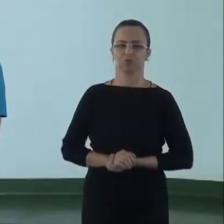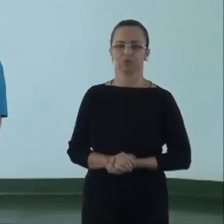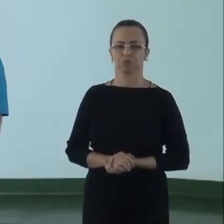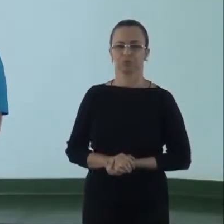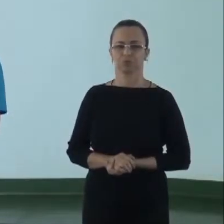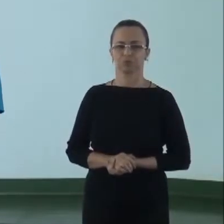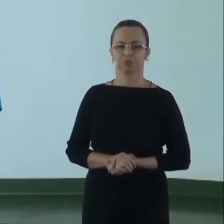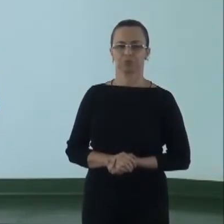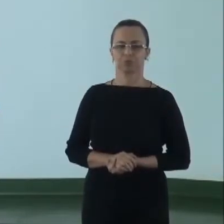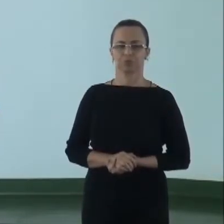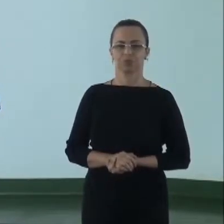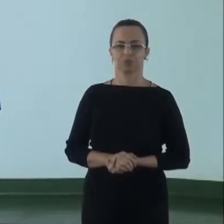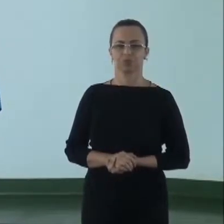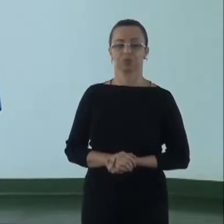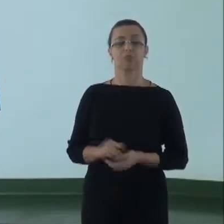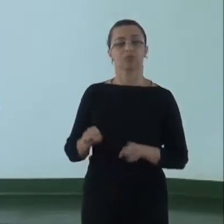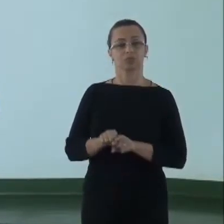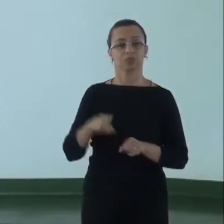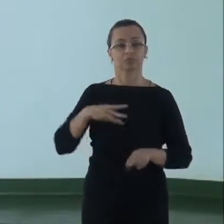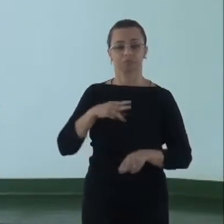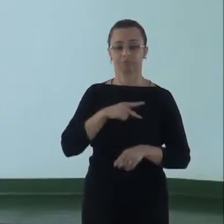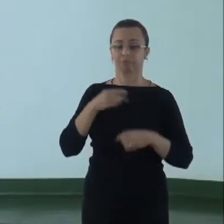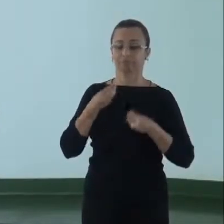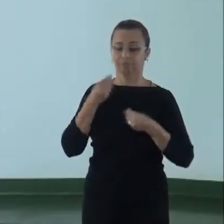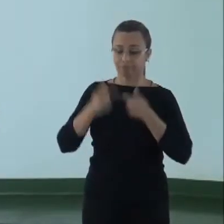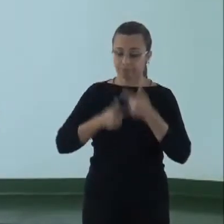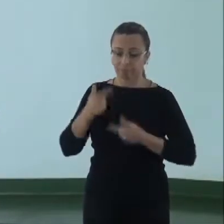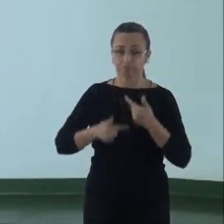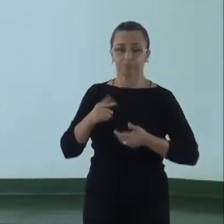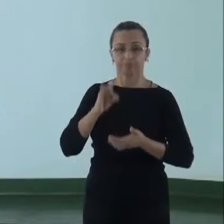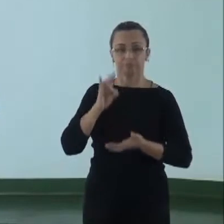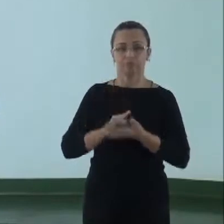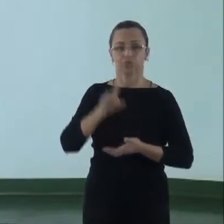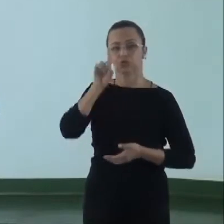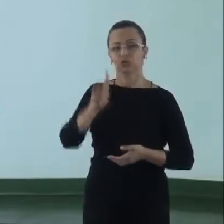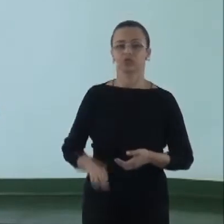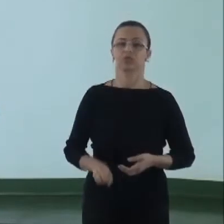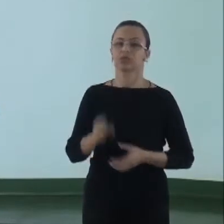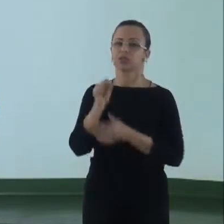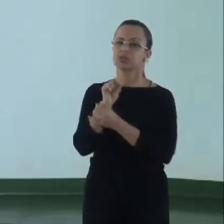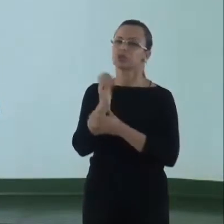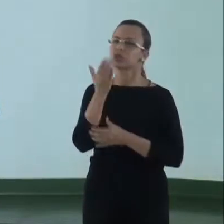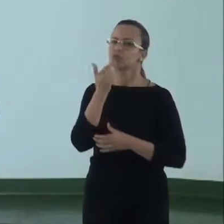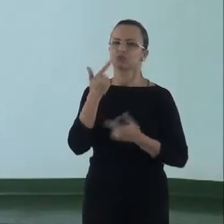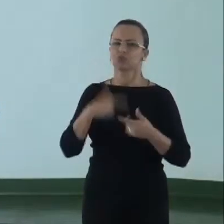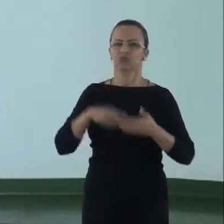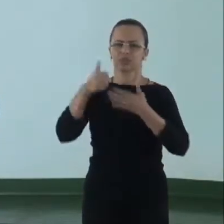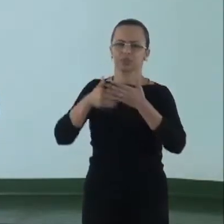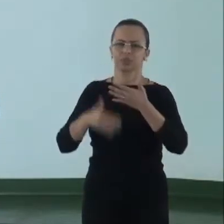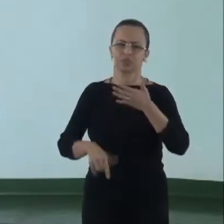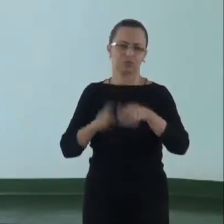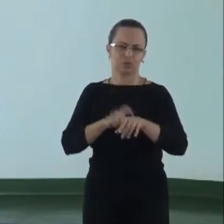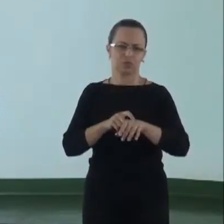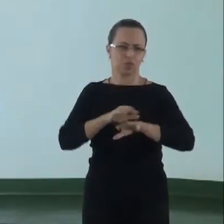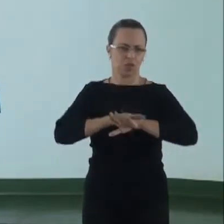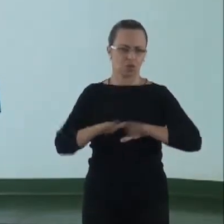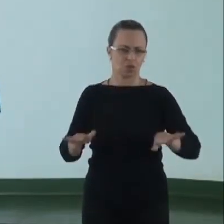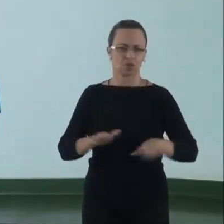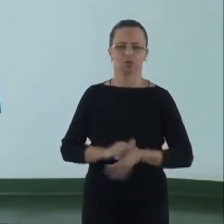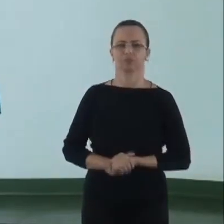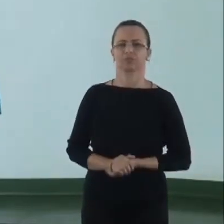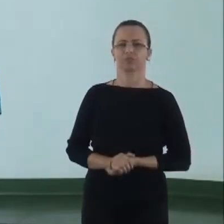Que o Ministério Público atue para fins de garantir a efetividade do direito à segurança alimentar. Não vou explicar mais nenhum tema porque não teremos tempo.